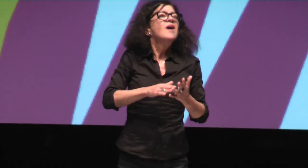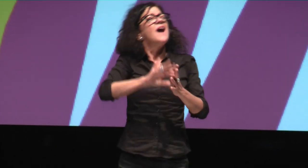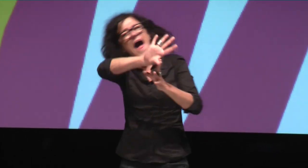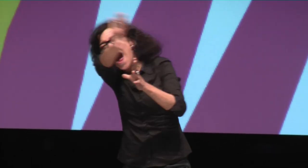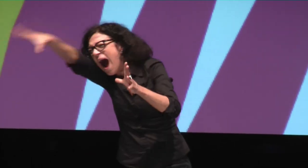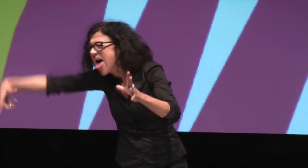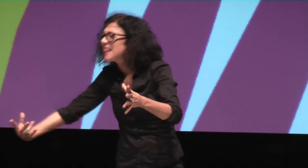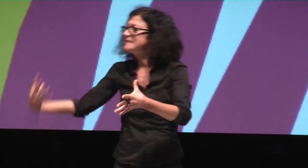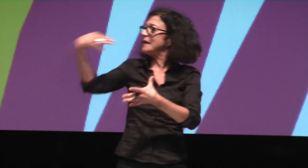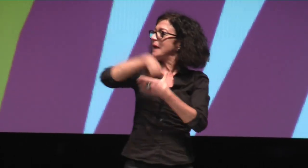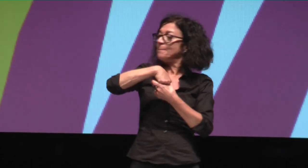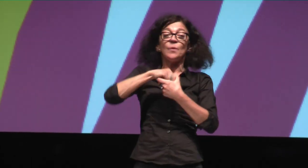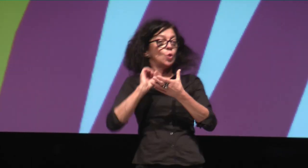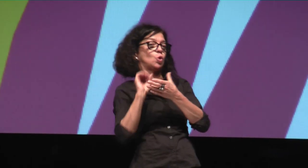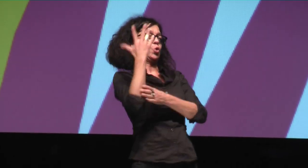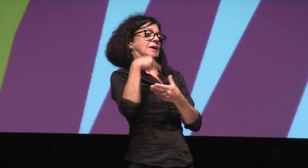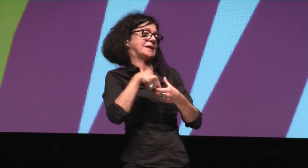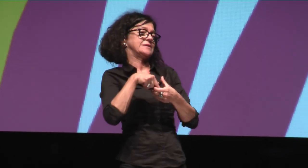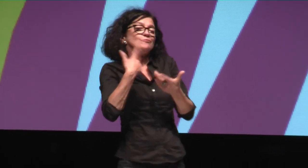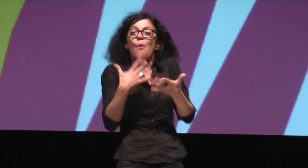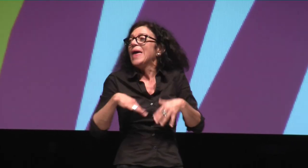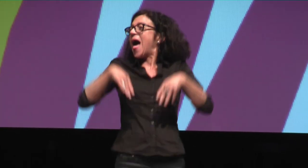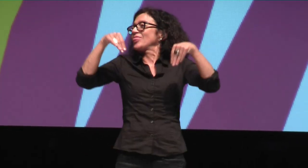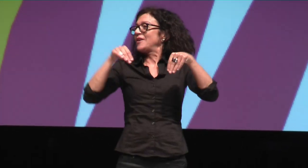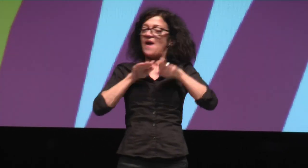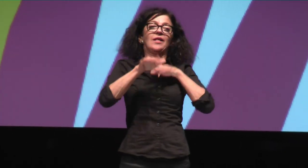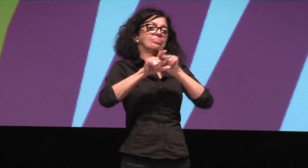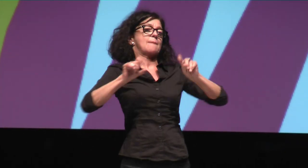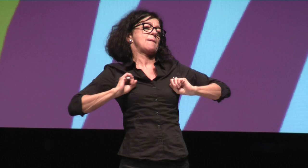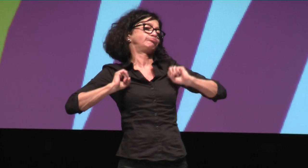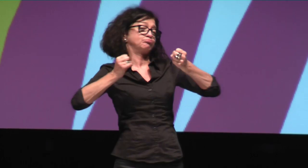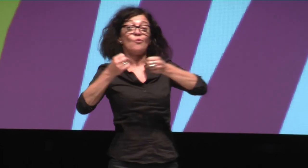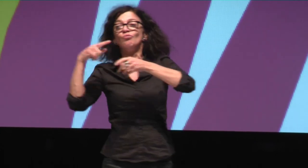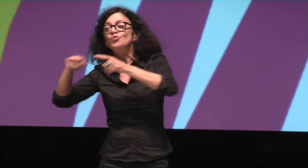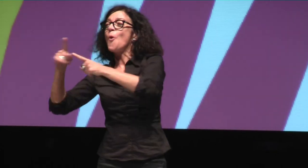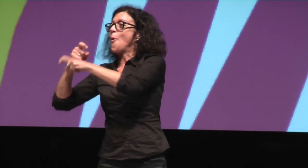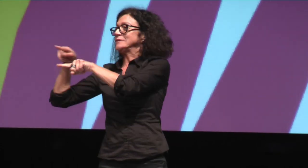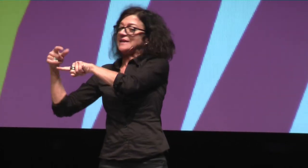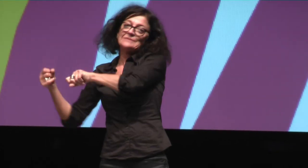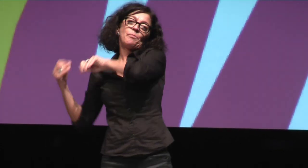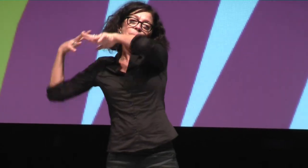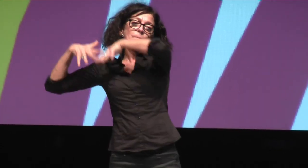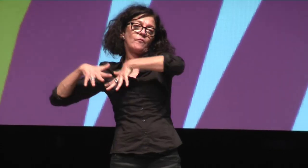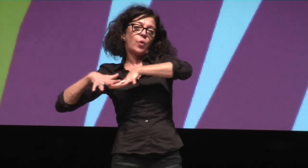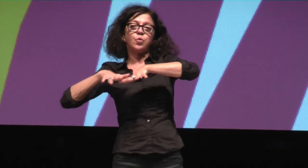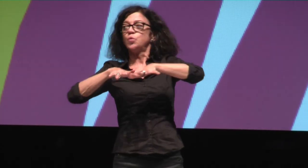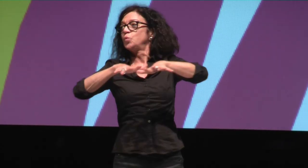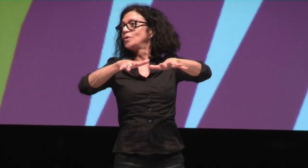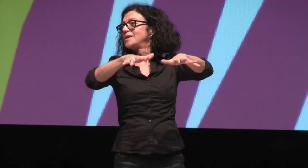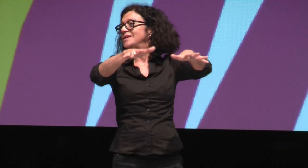Schwerhörige, Kodas, alle, die interessiert sind an der Gebärdensprache. So hat das angefangen mit der Farbe Türkis. Erst in Österreich hat sich